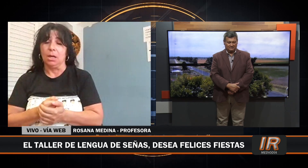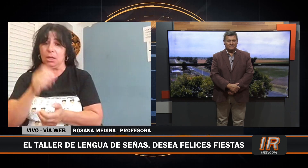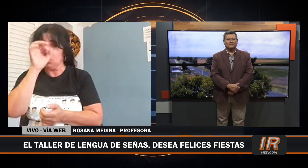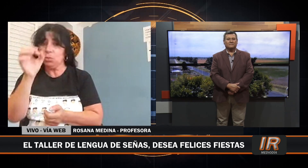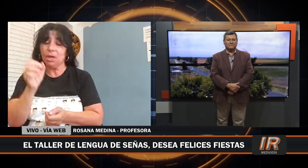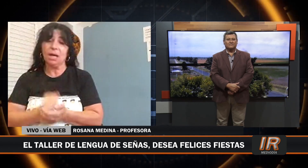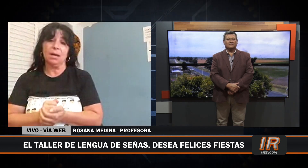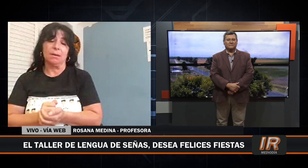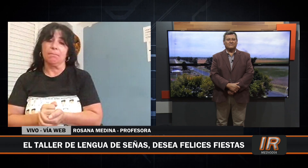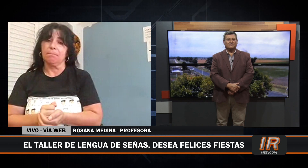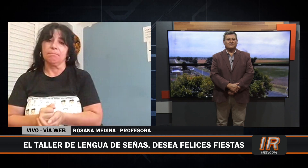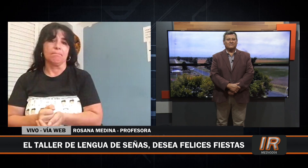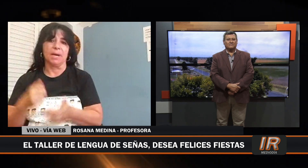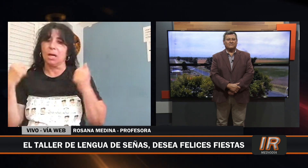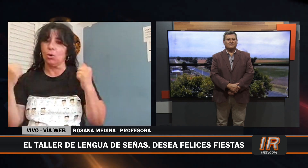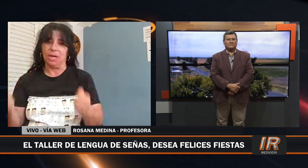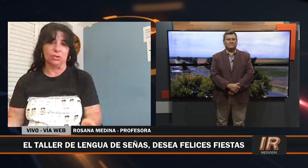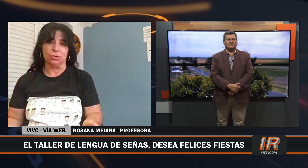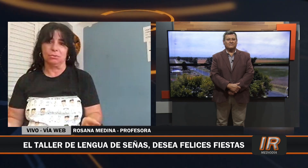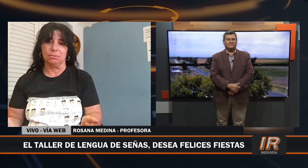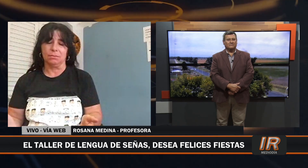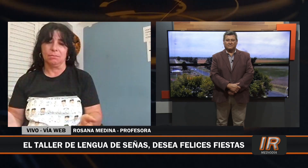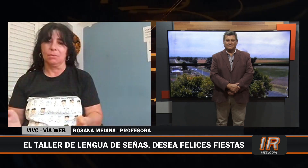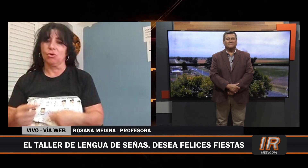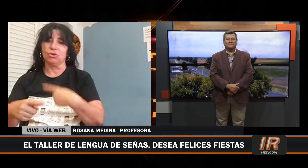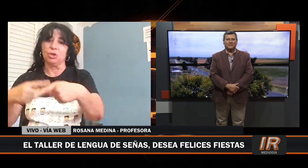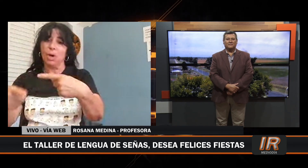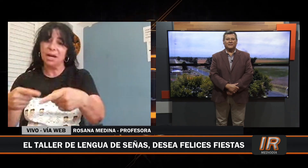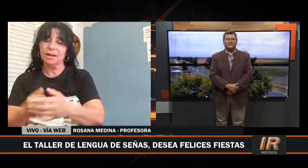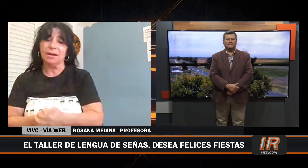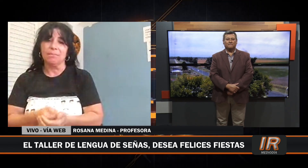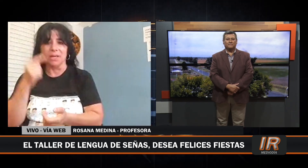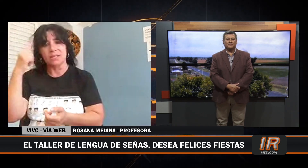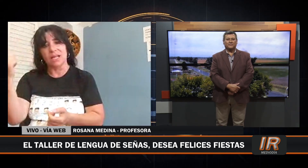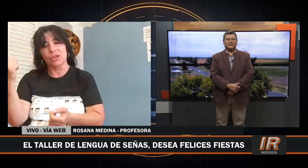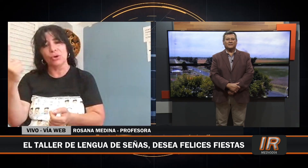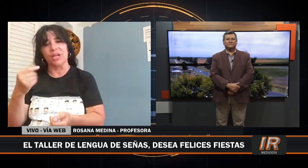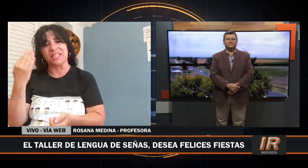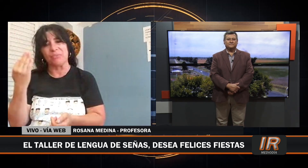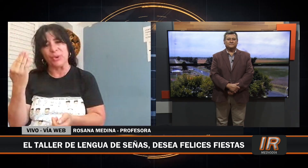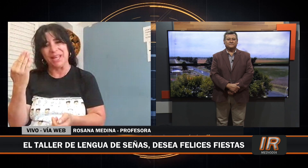Nunca bajar los brazos, continuar, pensar lo que se puede.